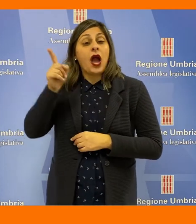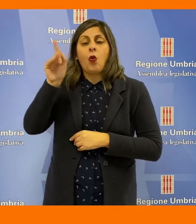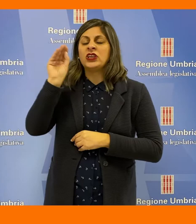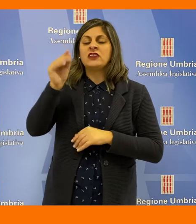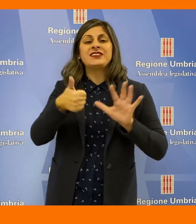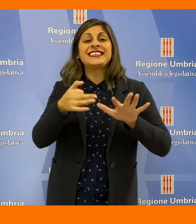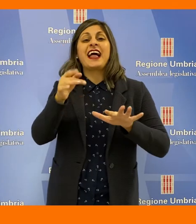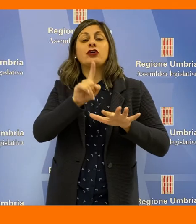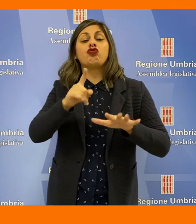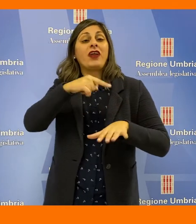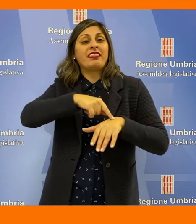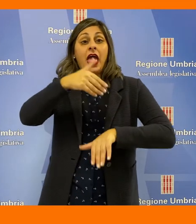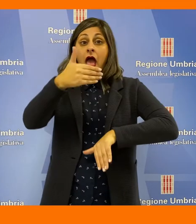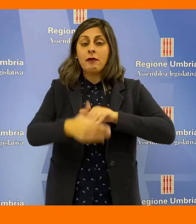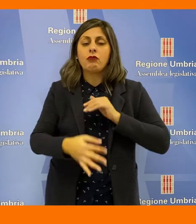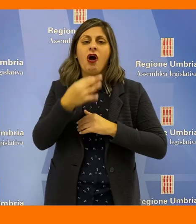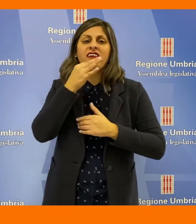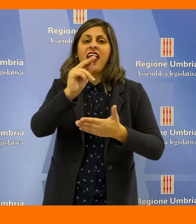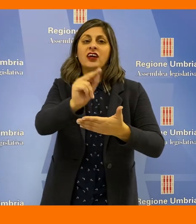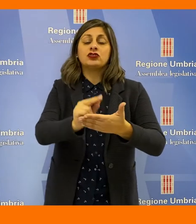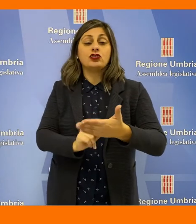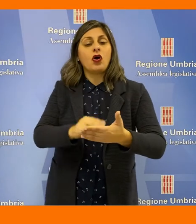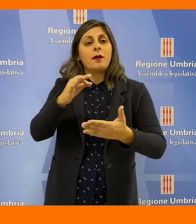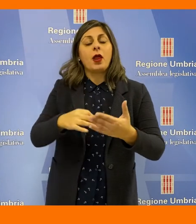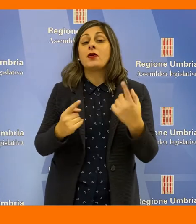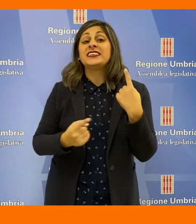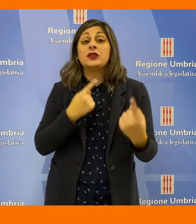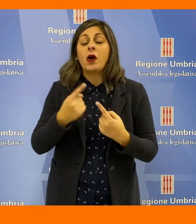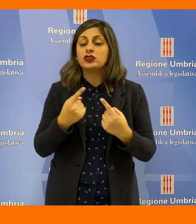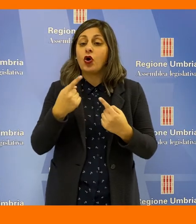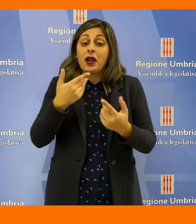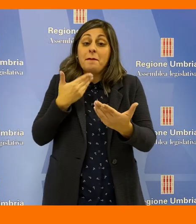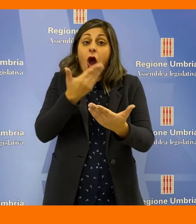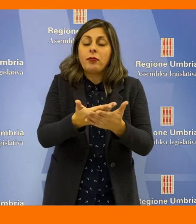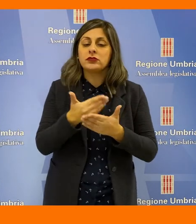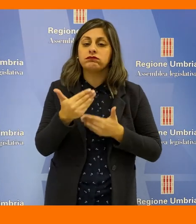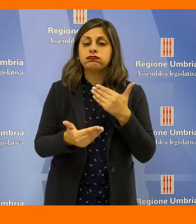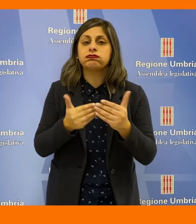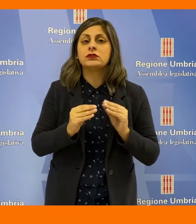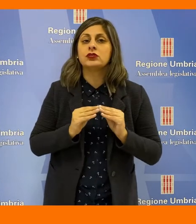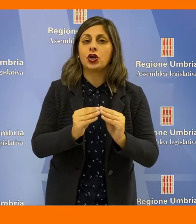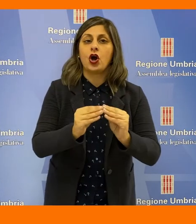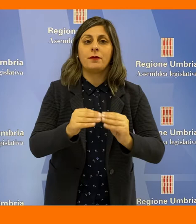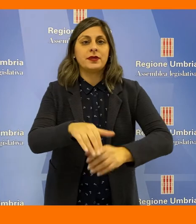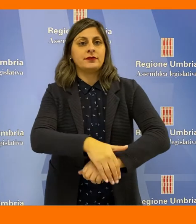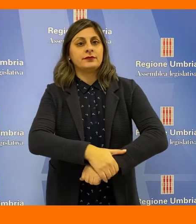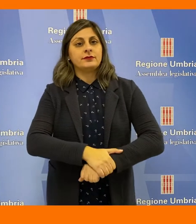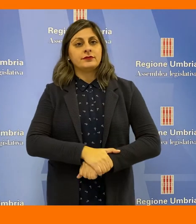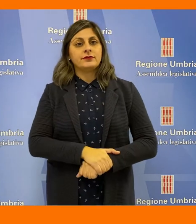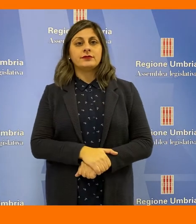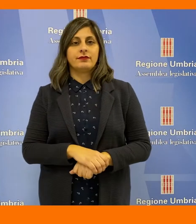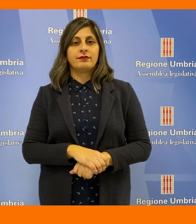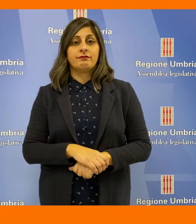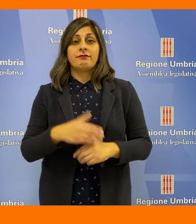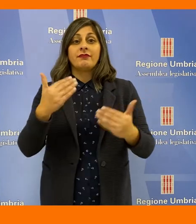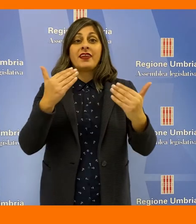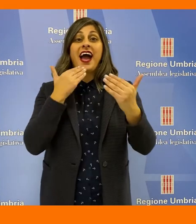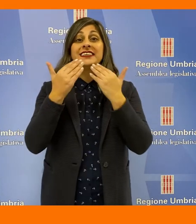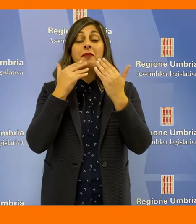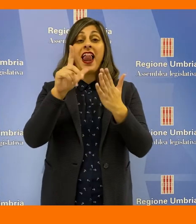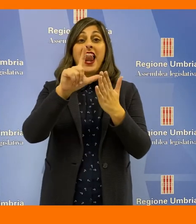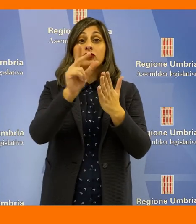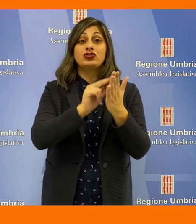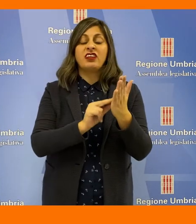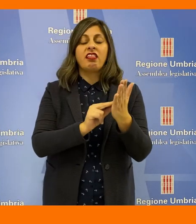inoltre, in un tempo congruo, valutato in 60 giorni, una relazione sullo stato di attuazione della proposta. L